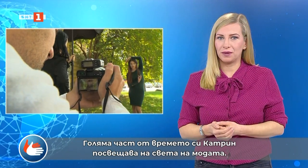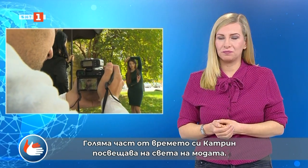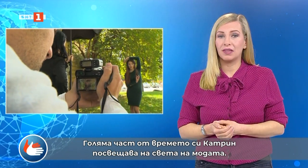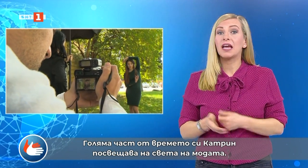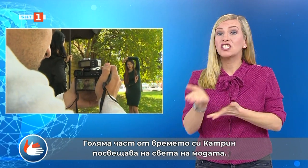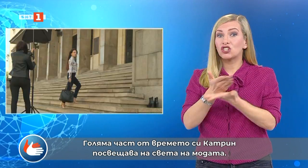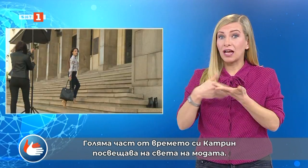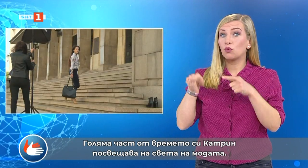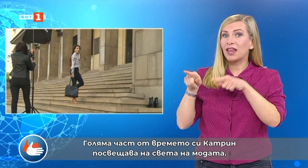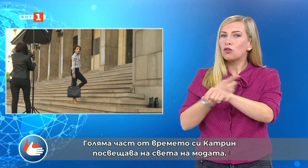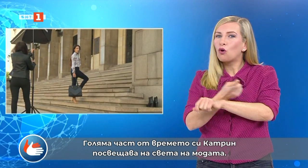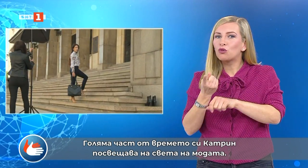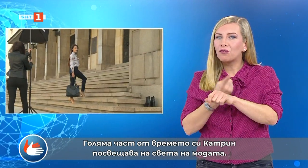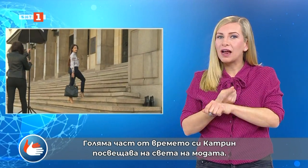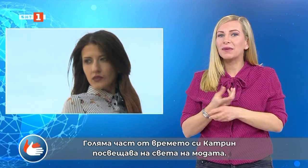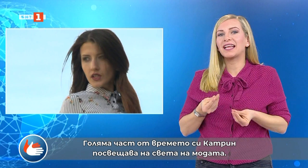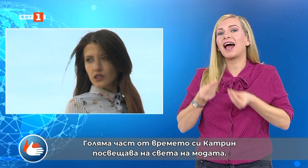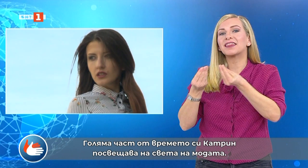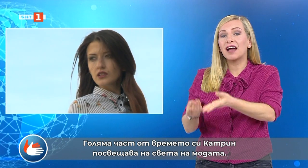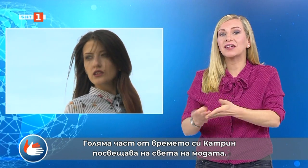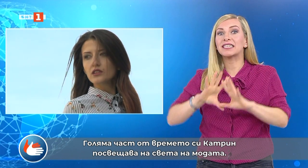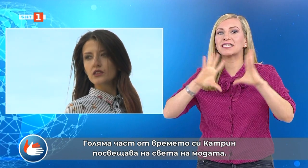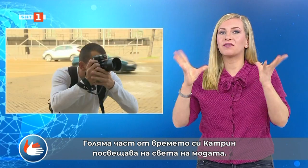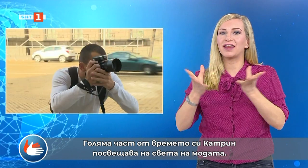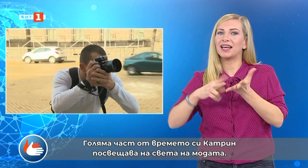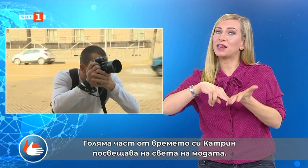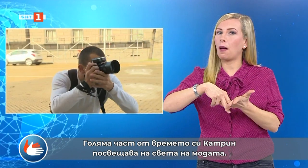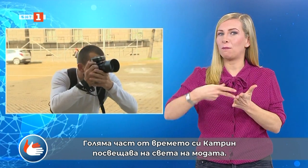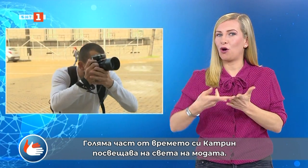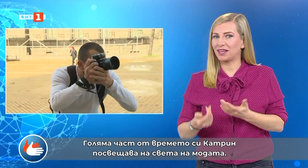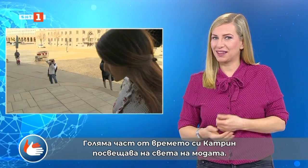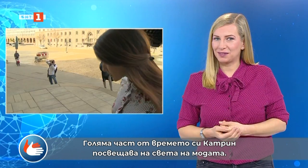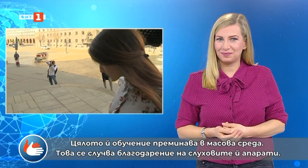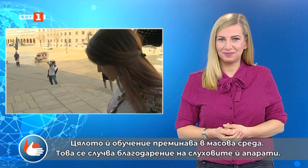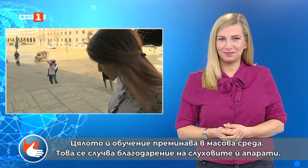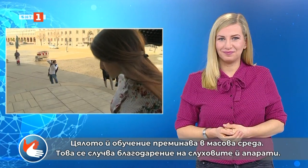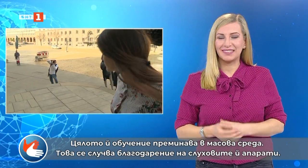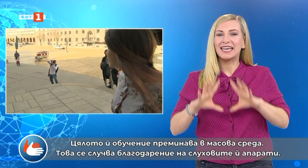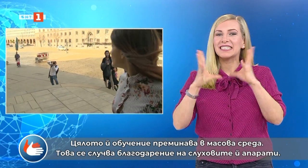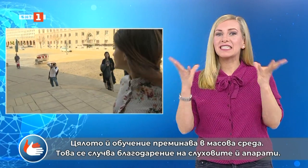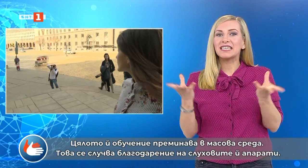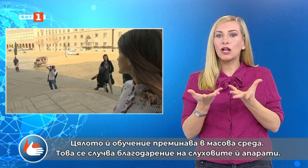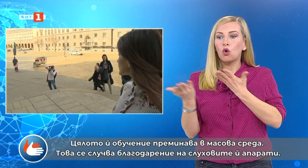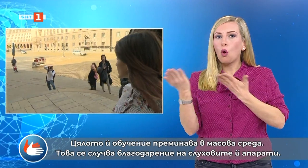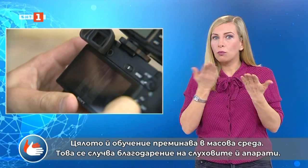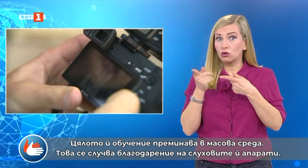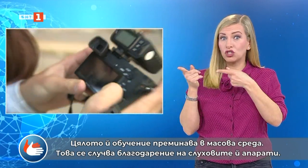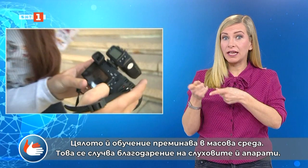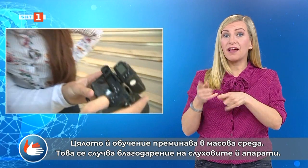от времето си Катрин посвещава на света на модата. Цялото й обучение преминава в масова среда.